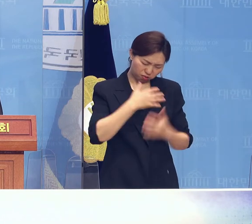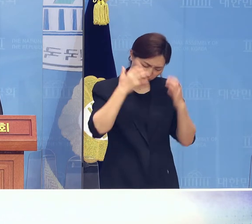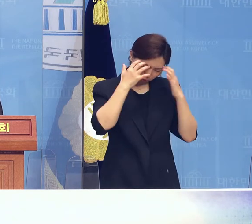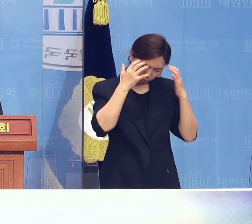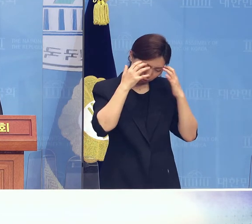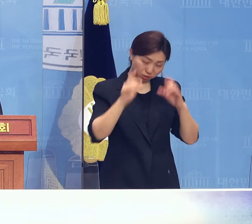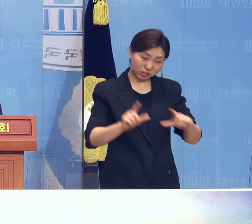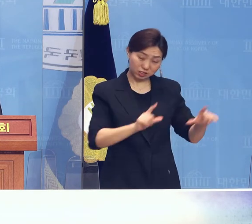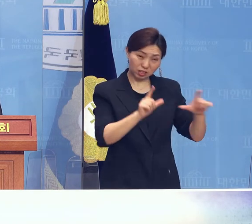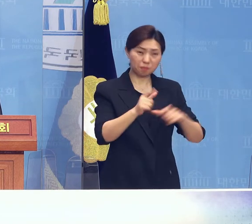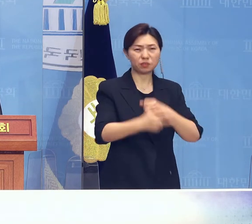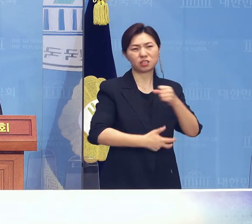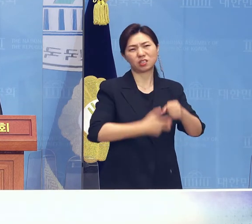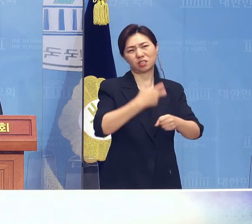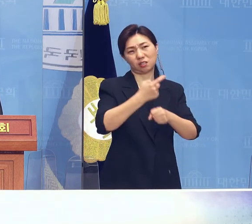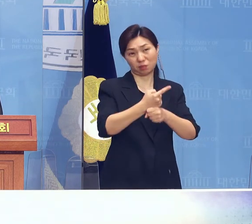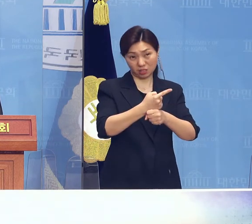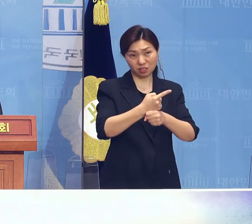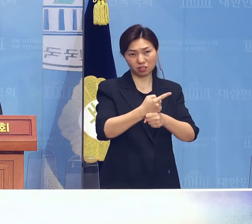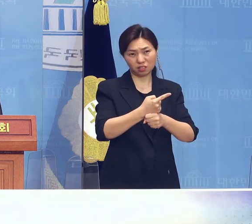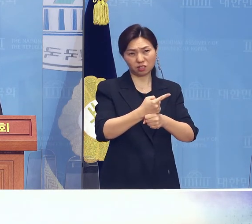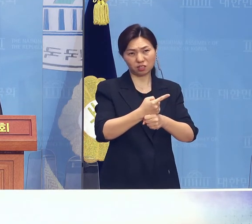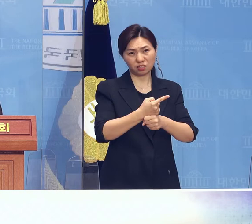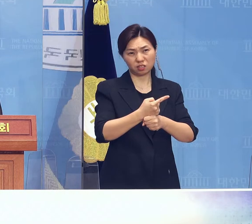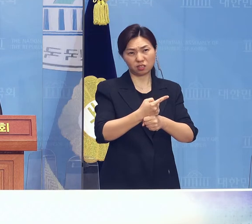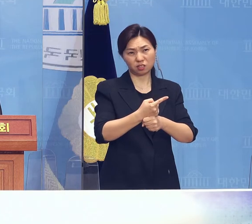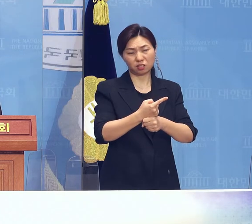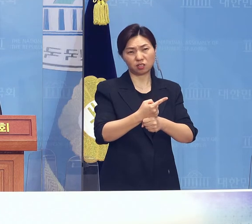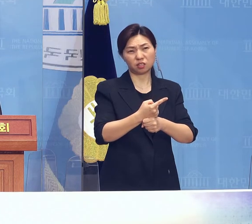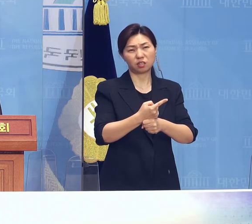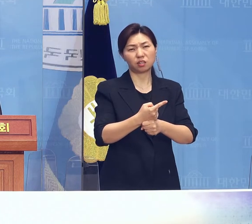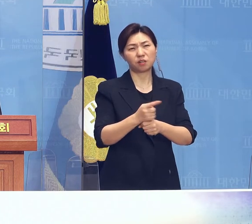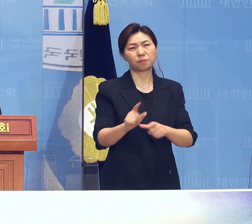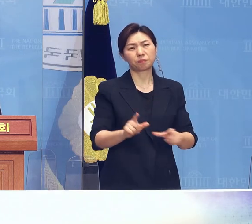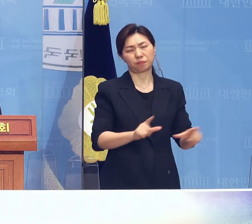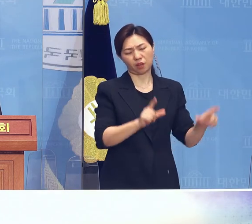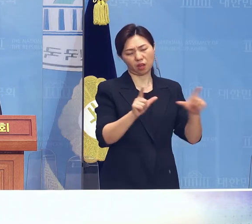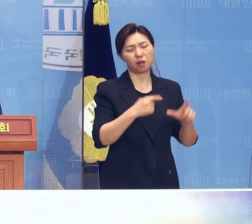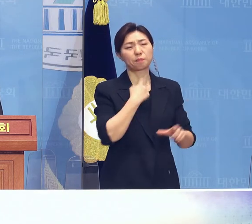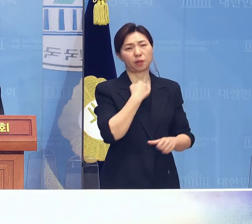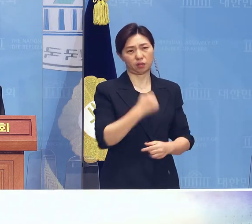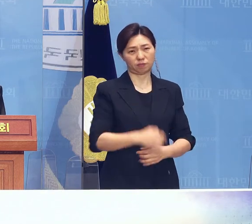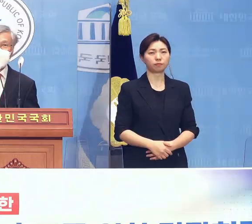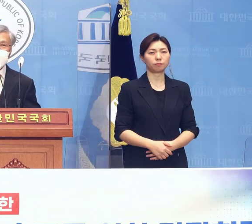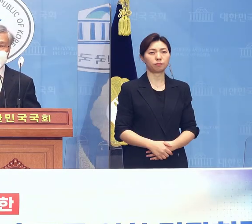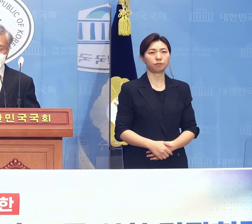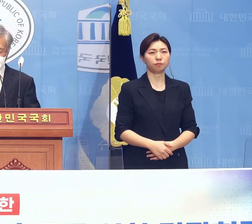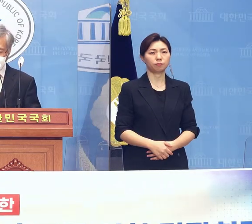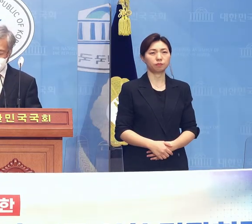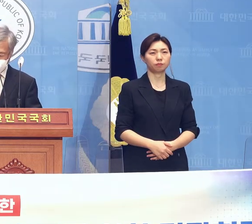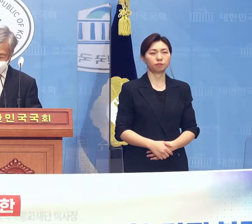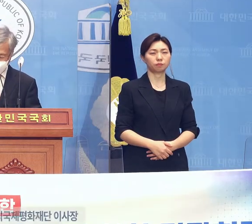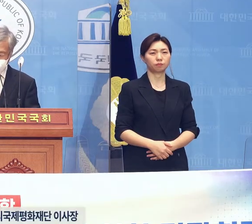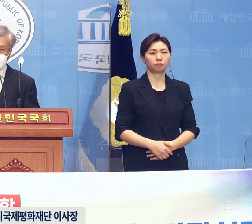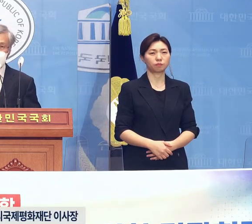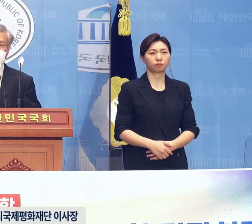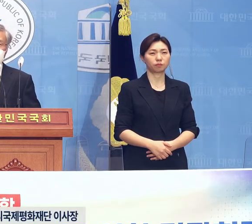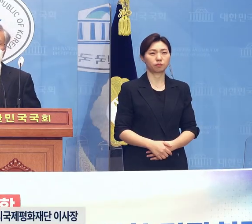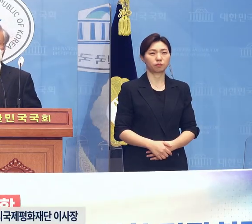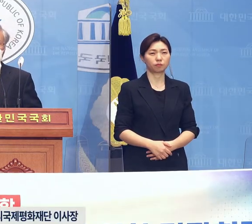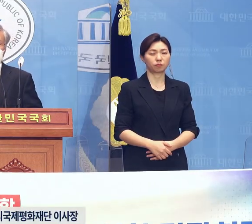옆에서 지켜바라만 했습니다. 그분이 평화재단